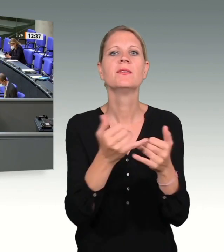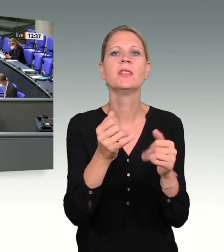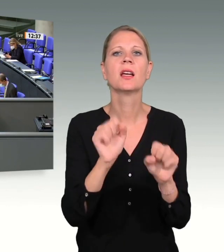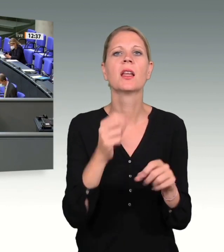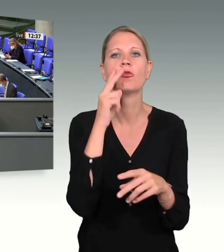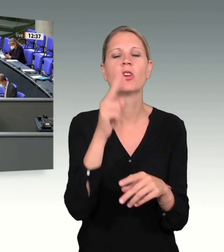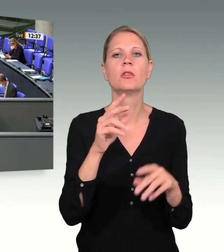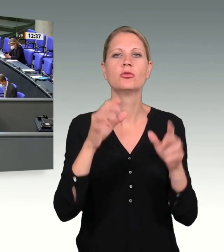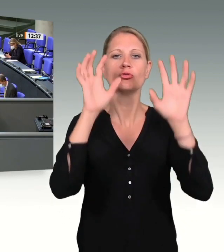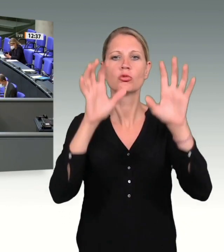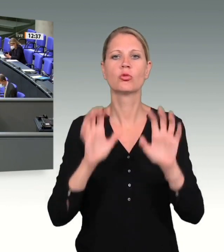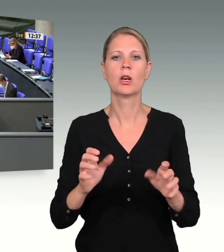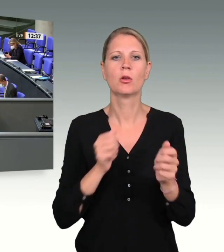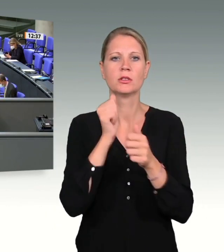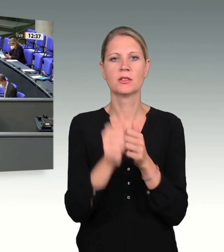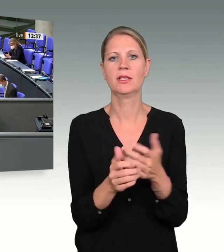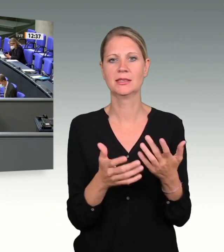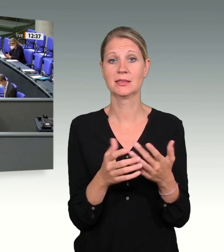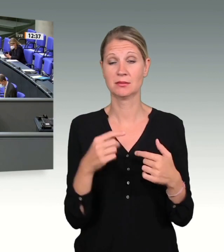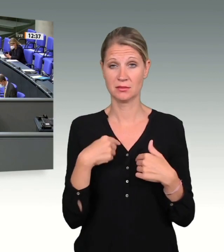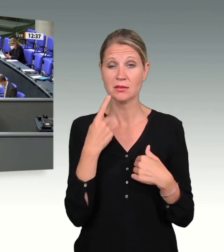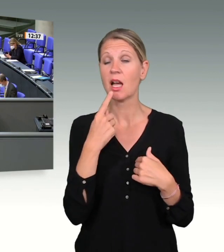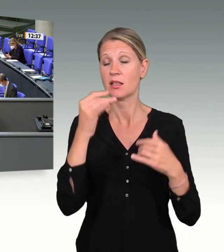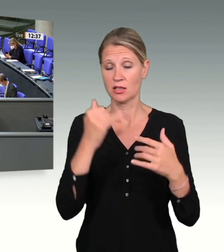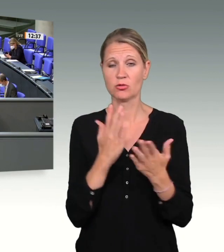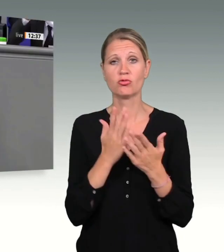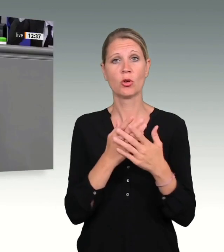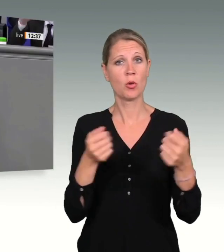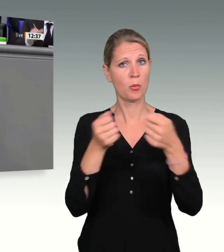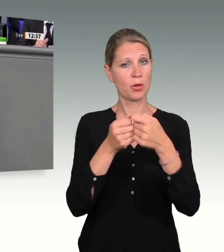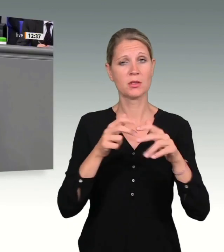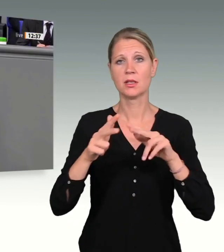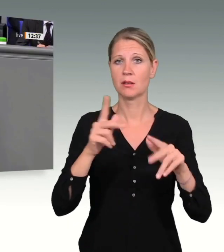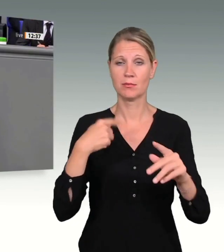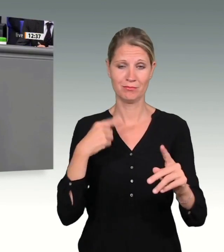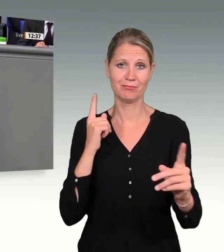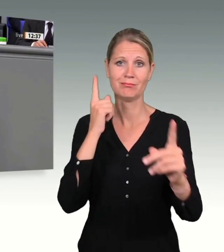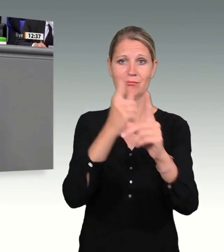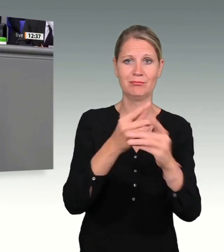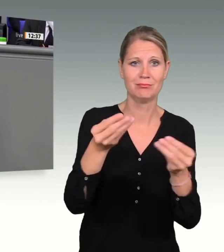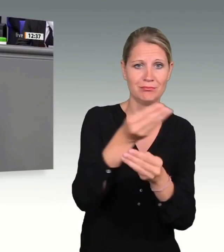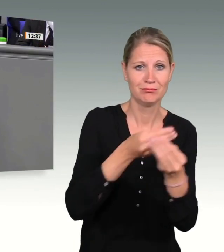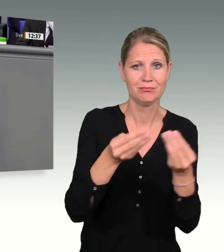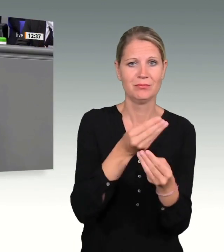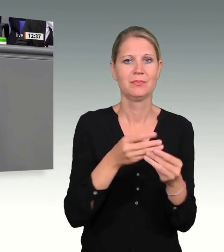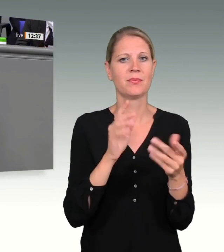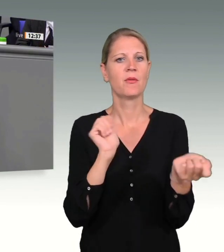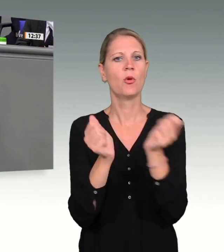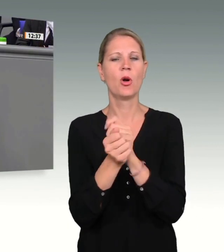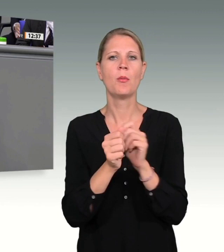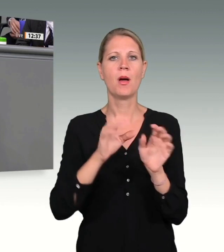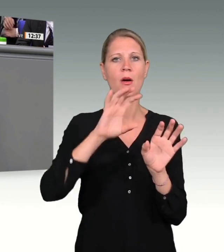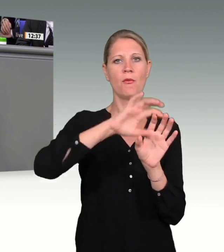um eine echte Reform der föderalen Sicherheitsarchitektur geht, wenn es um mehr parlamentarische Kontrolle geht, wenn es um einen